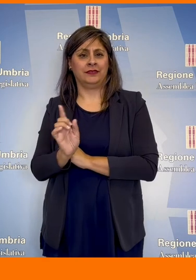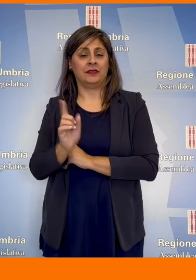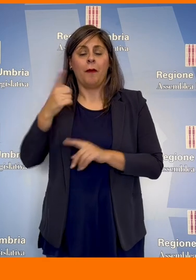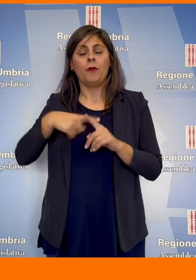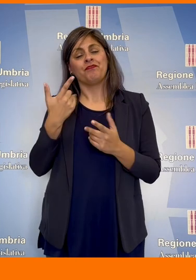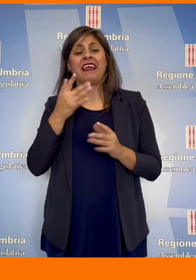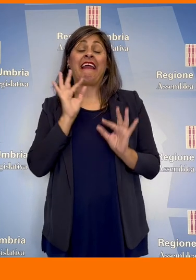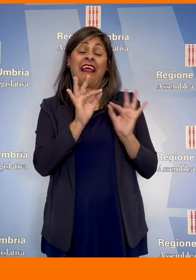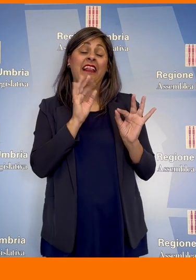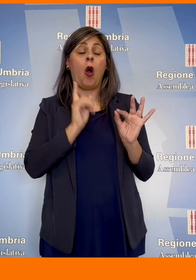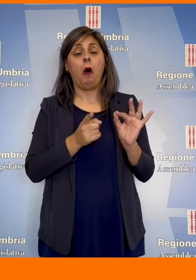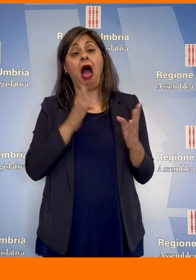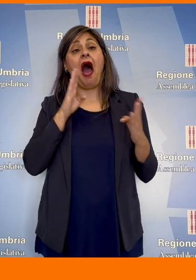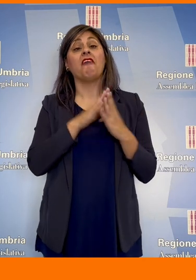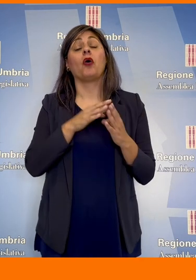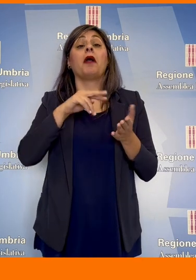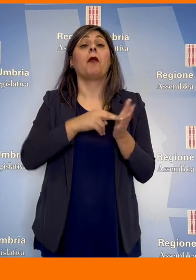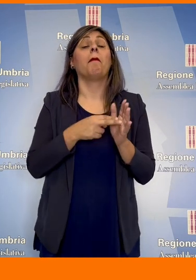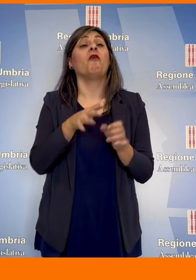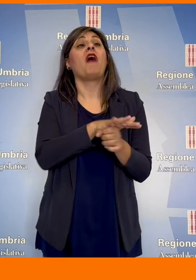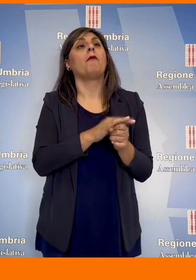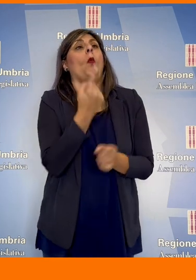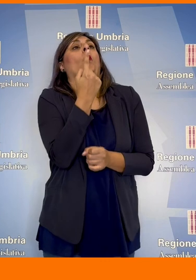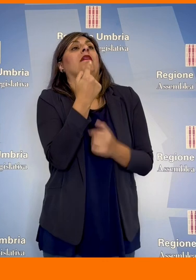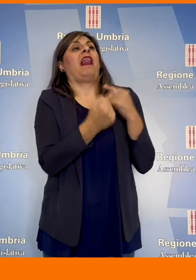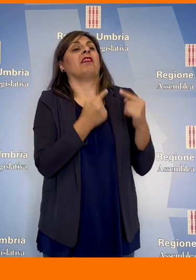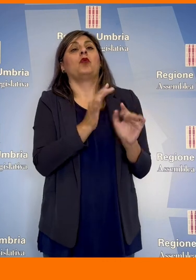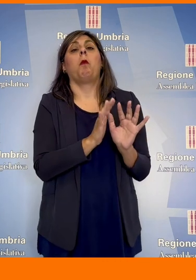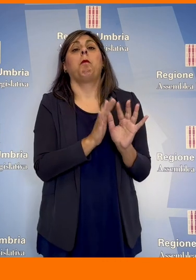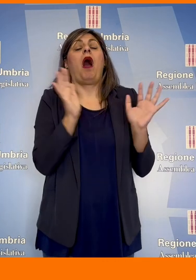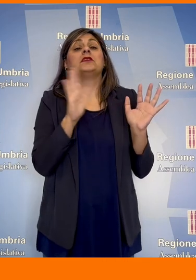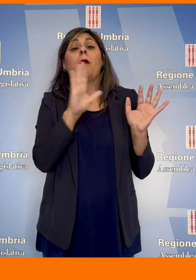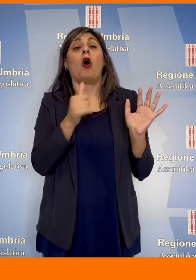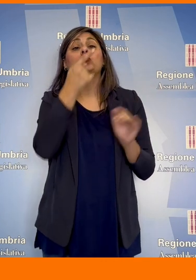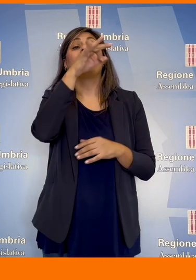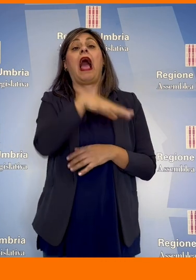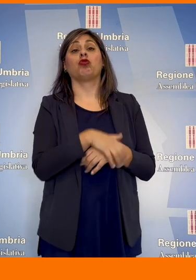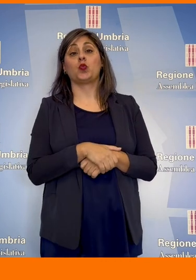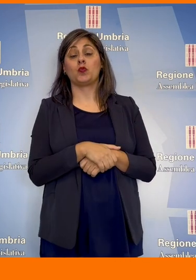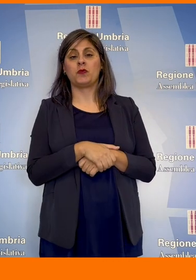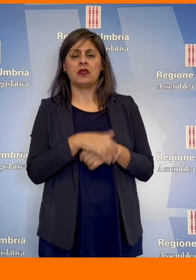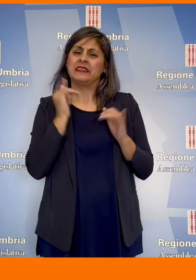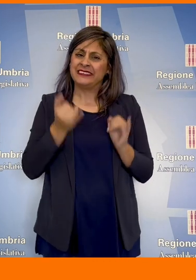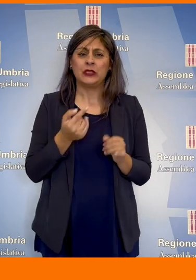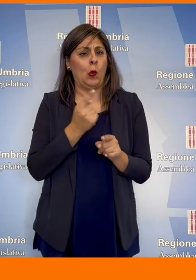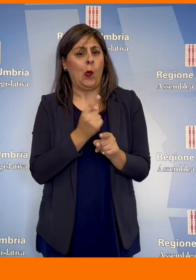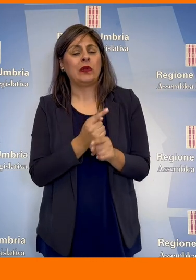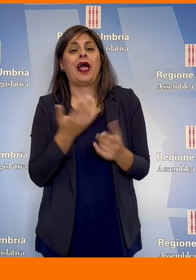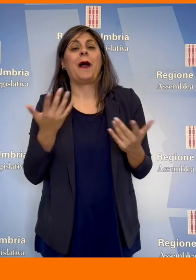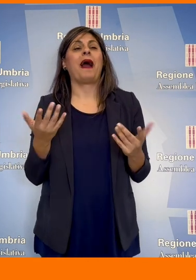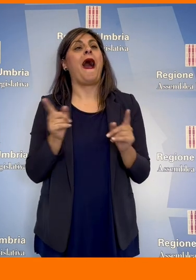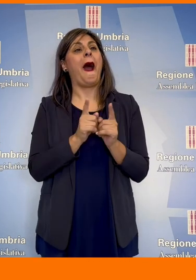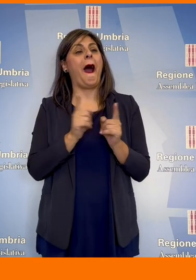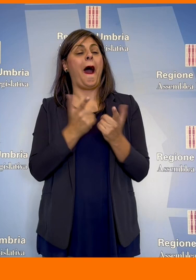di affrontare, dicono, i problemi della sola famiglia tradizionale con bonus una tantum, che, seppure utili, non possono